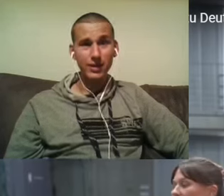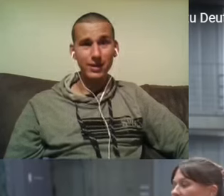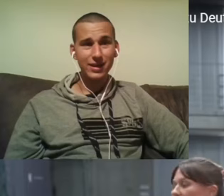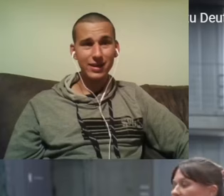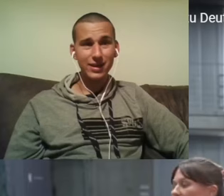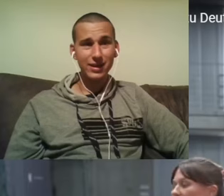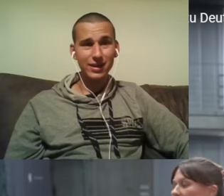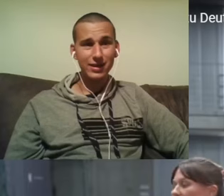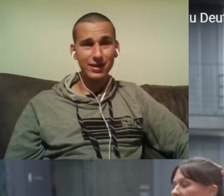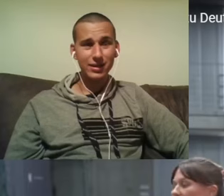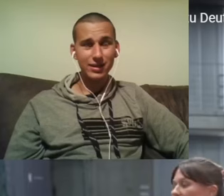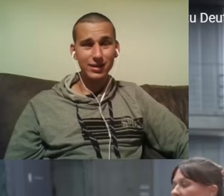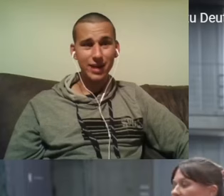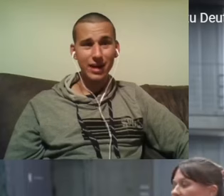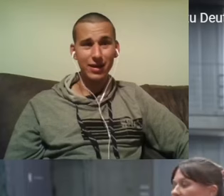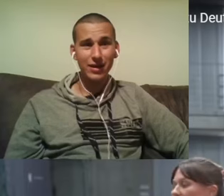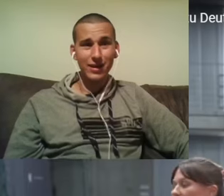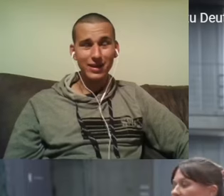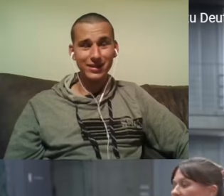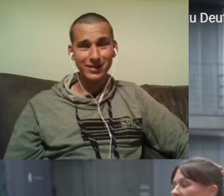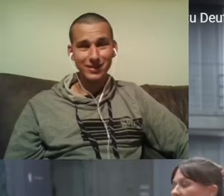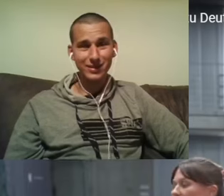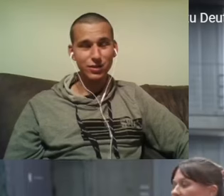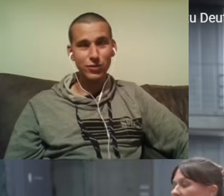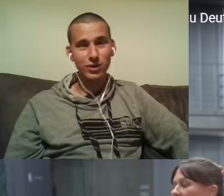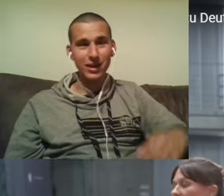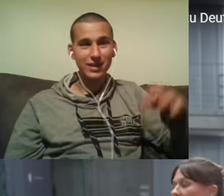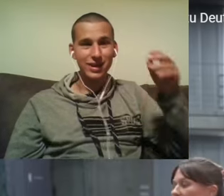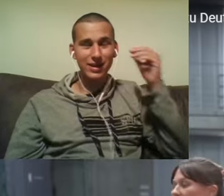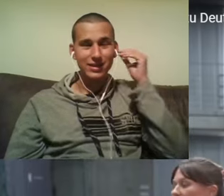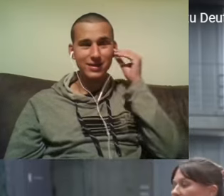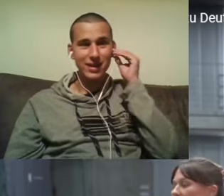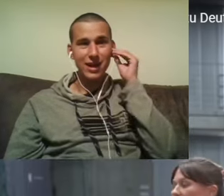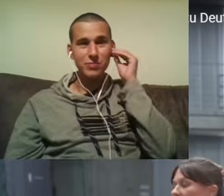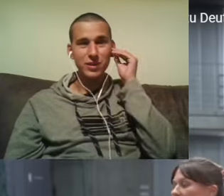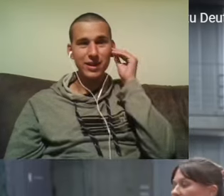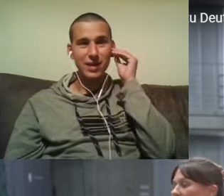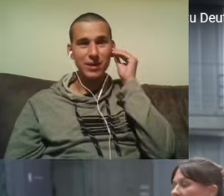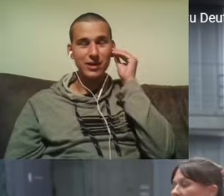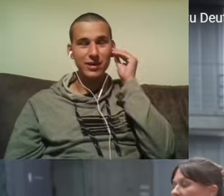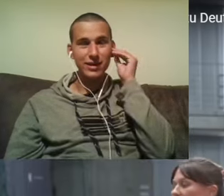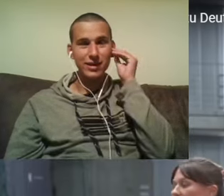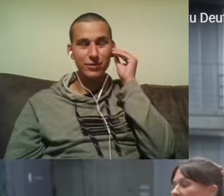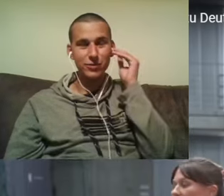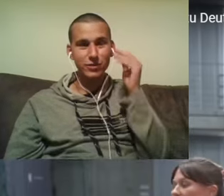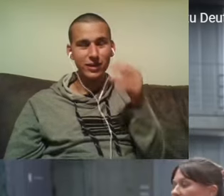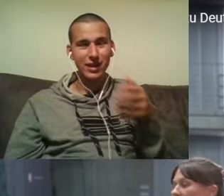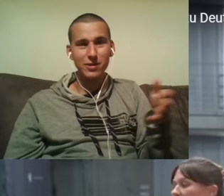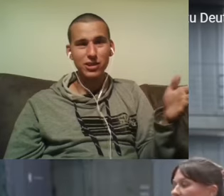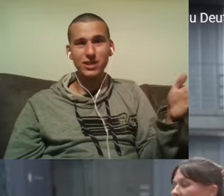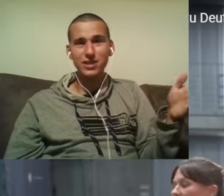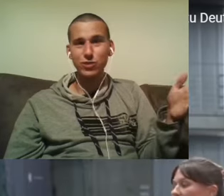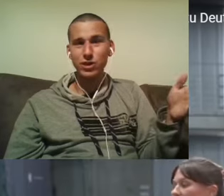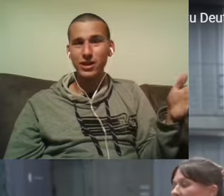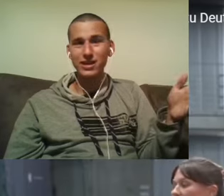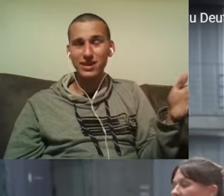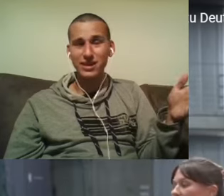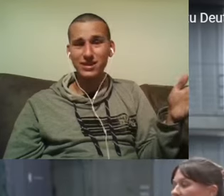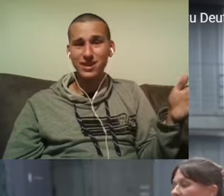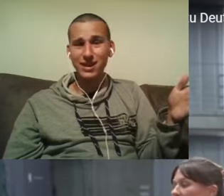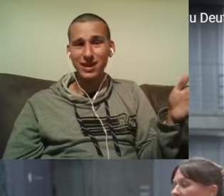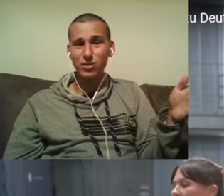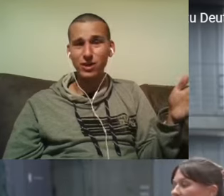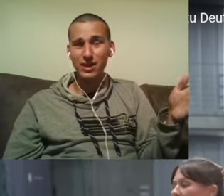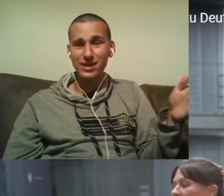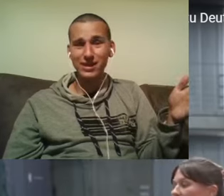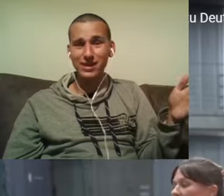droht, dann, ja. Also ich wollte gerade sagen, dann ist es egal, ob auf Gräbern steht, das Völkerrecht